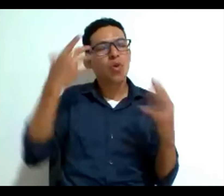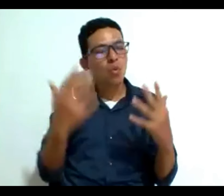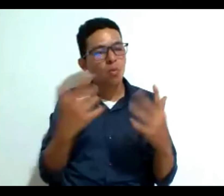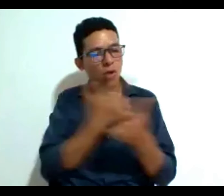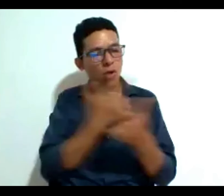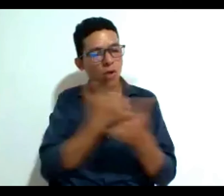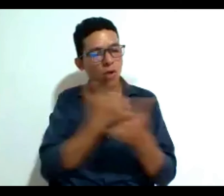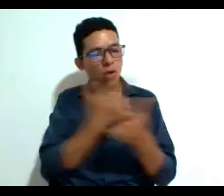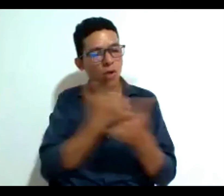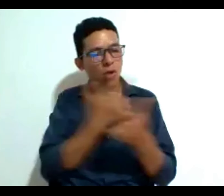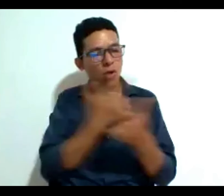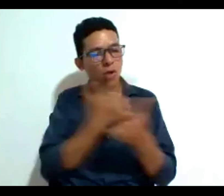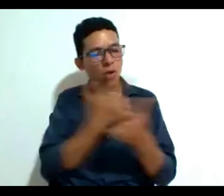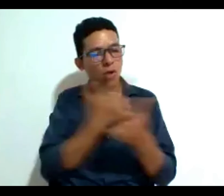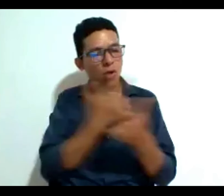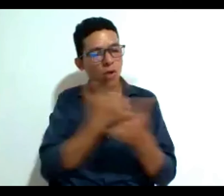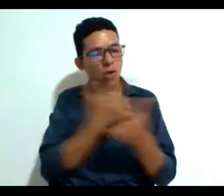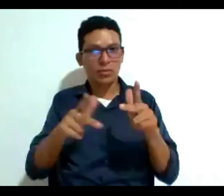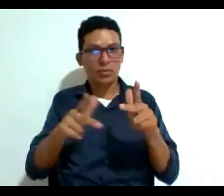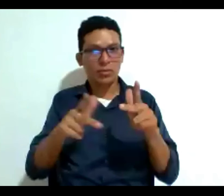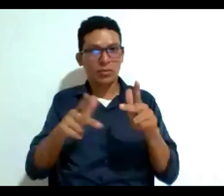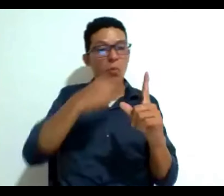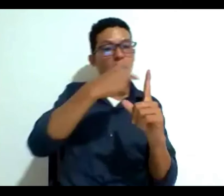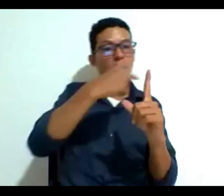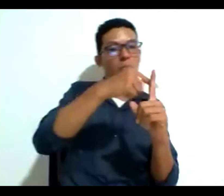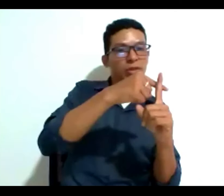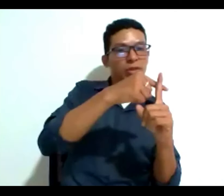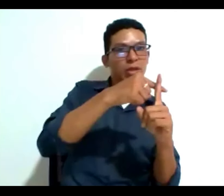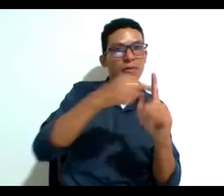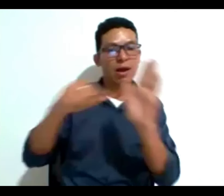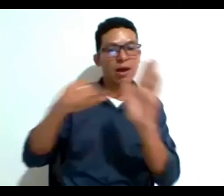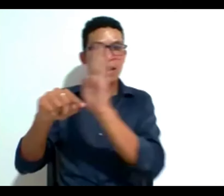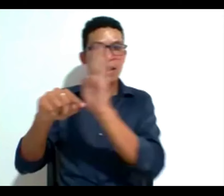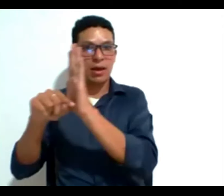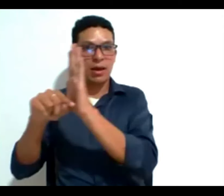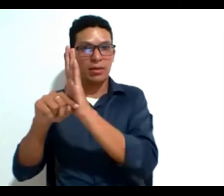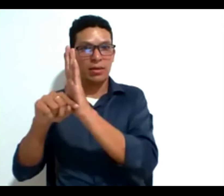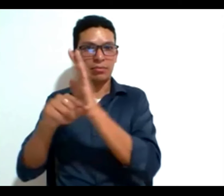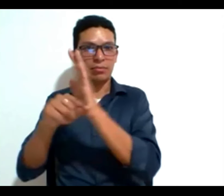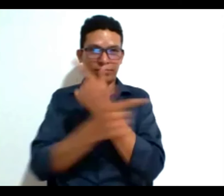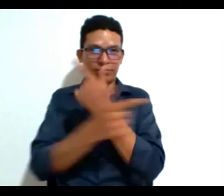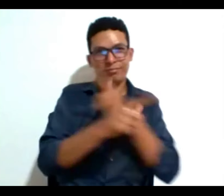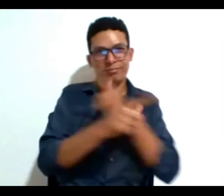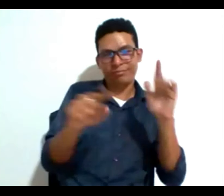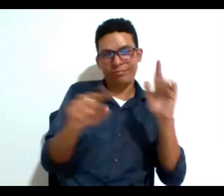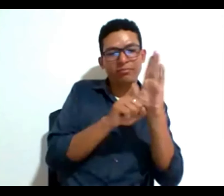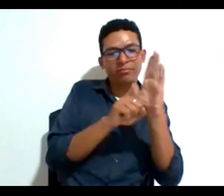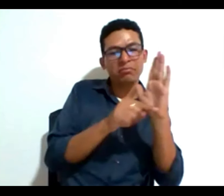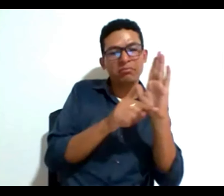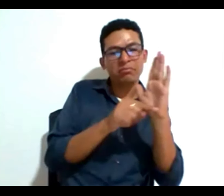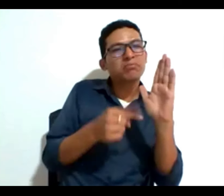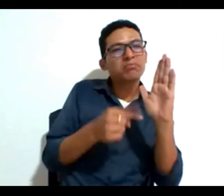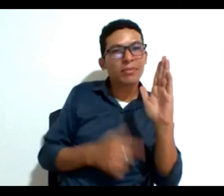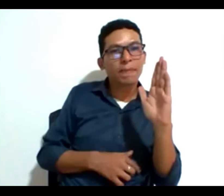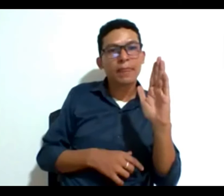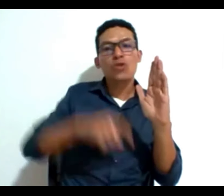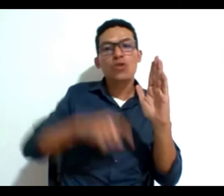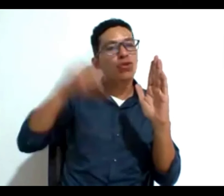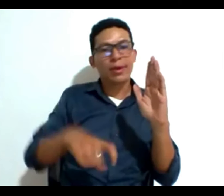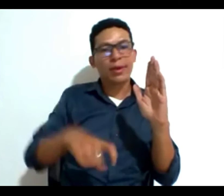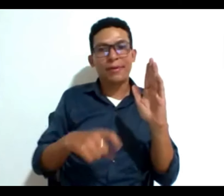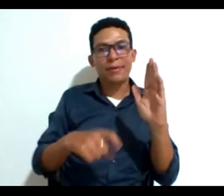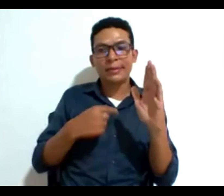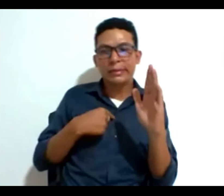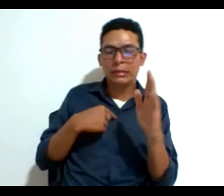humanos libertad negativa una libertad positiva la libertad negativa considerando de que no deben haber trabas o